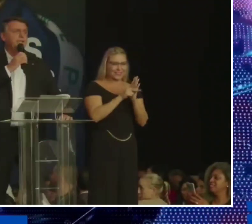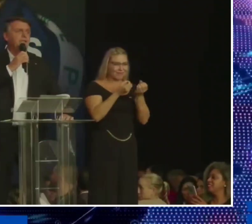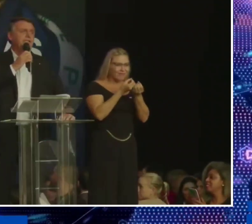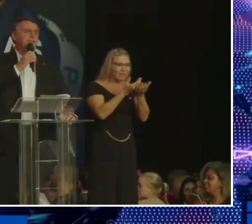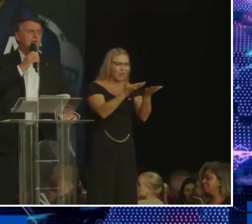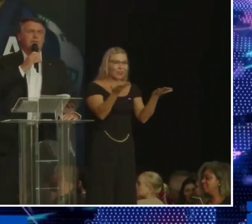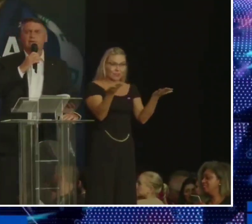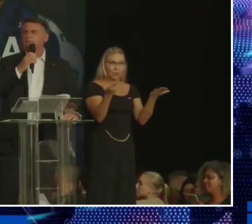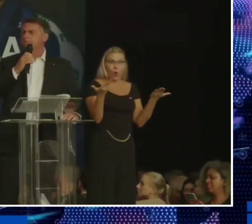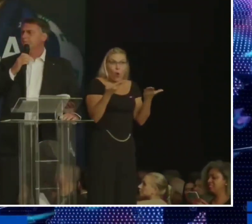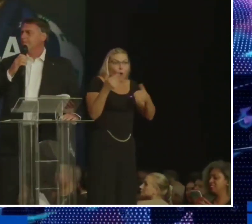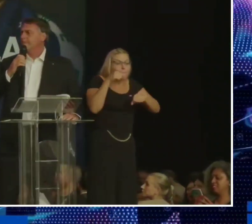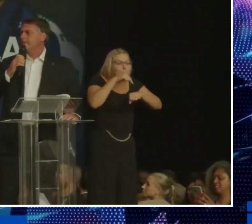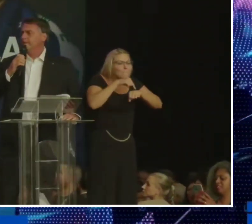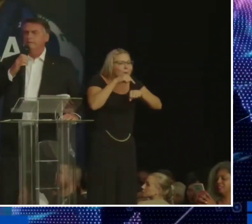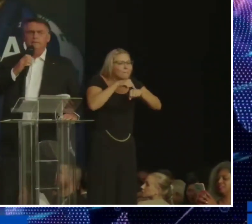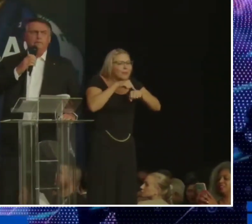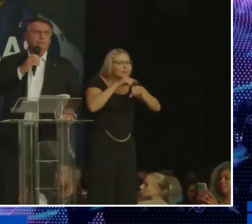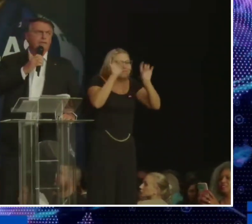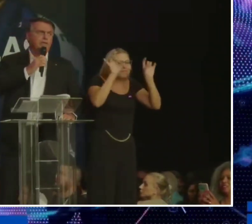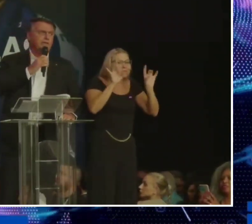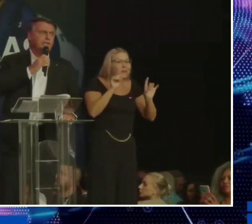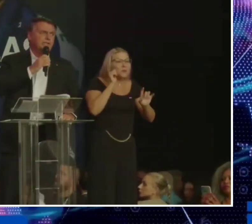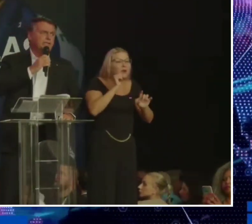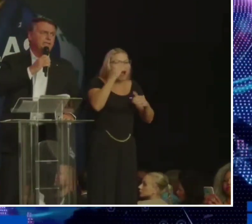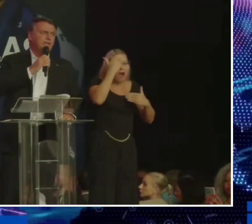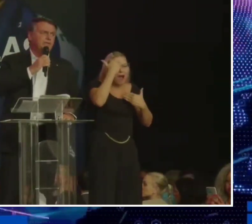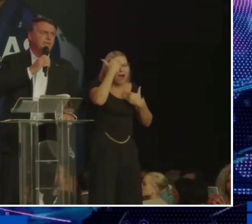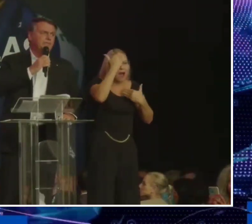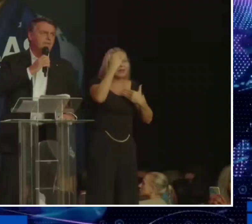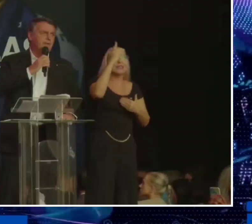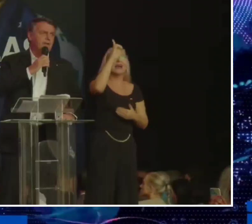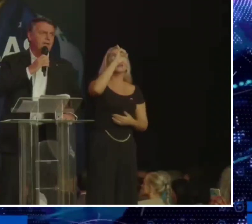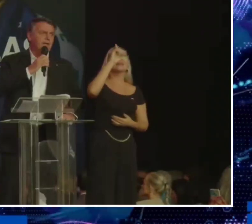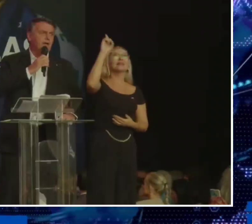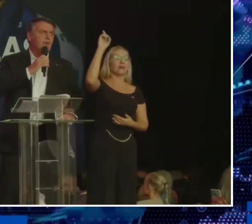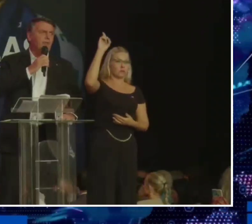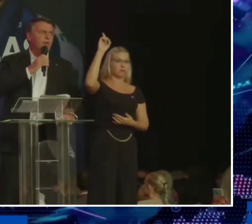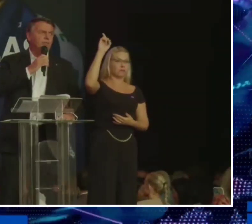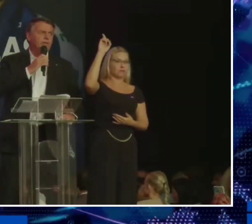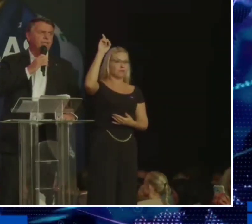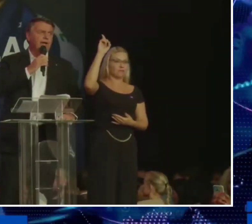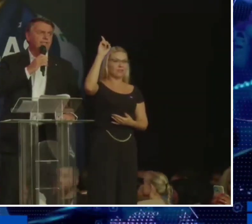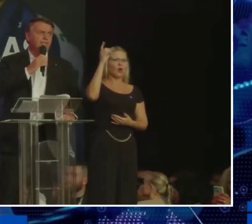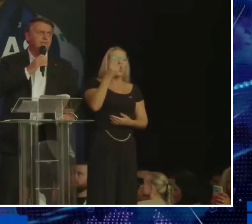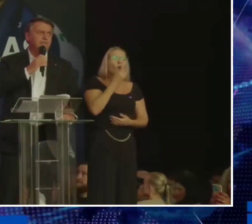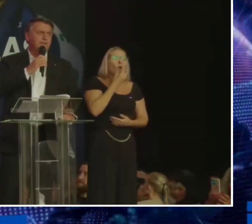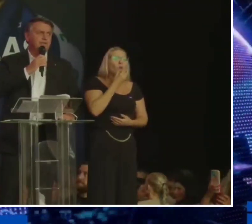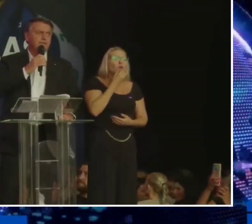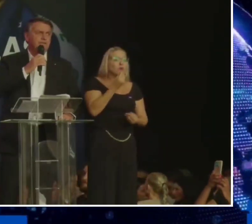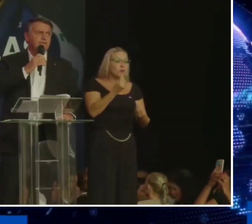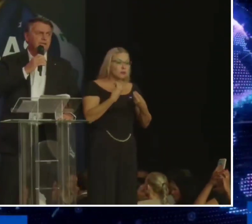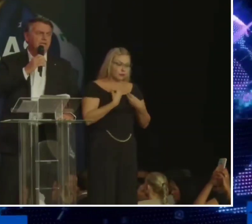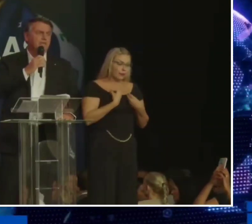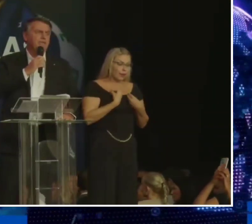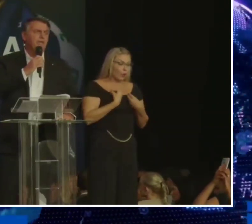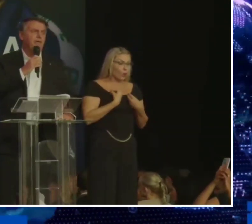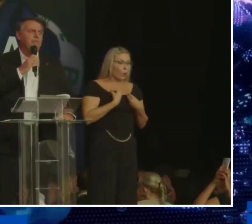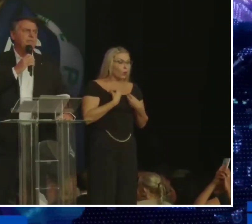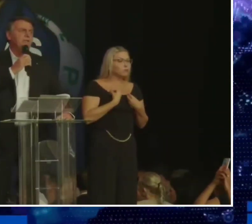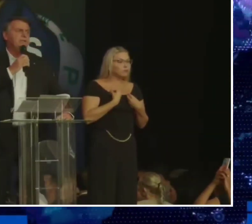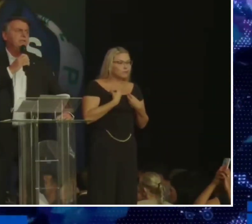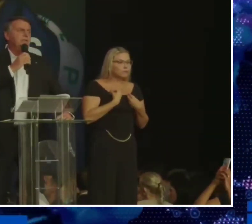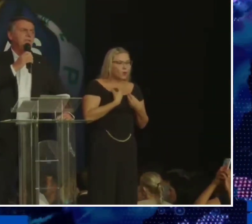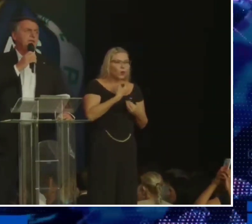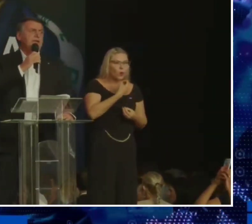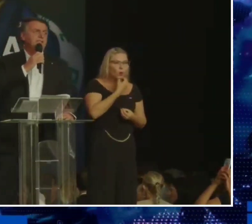aqui neste momento eu quero agradecer a Deus a oportunidade que ele me deu